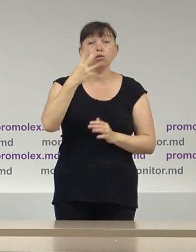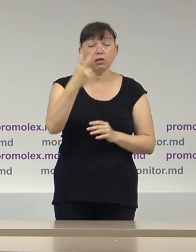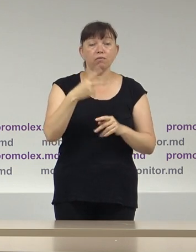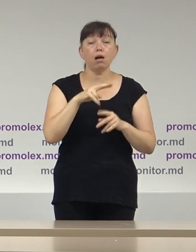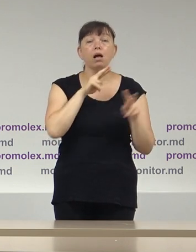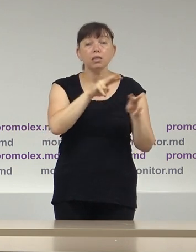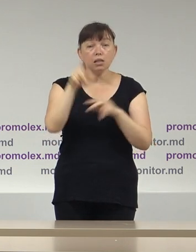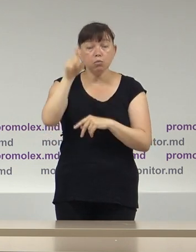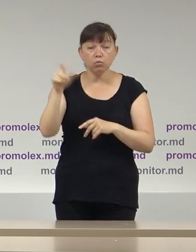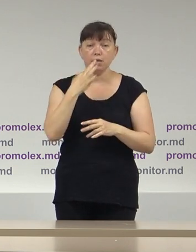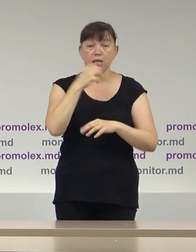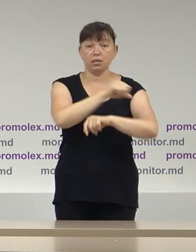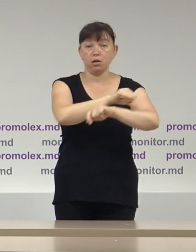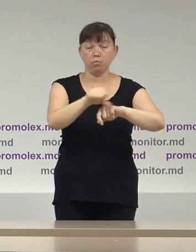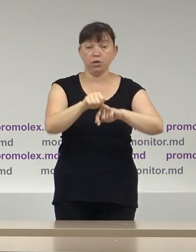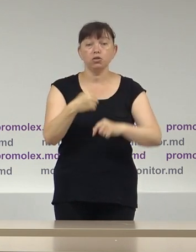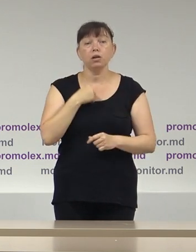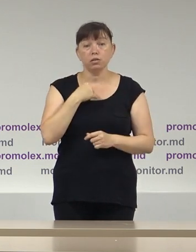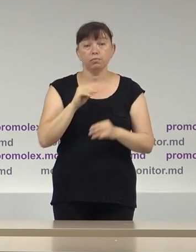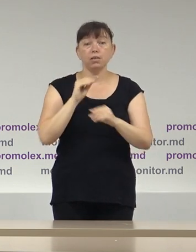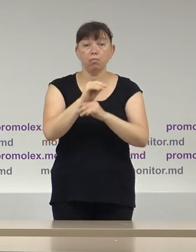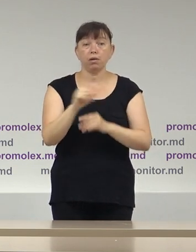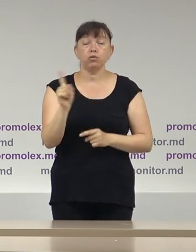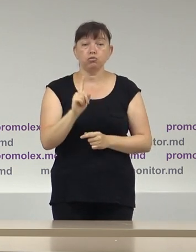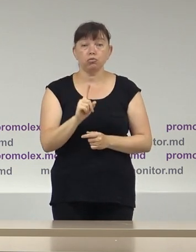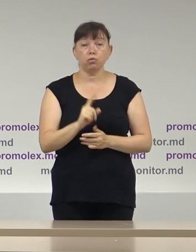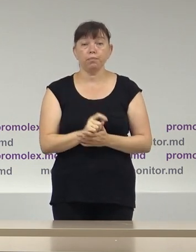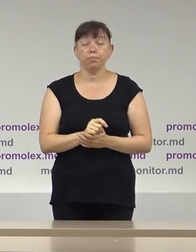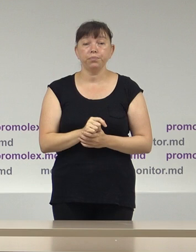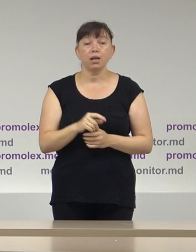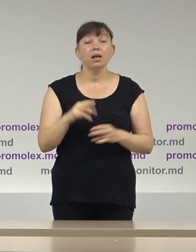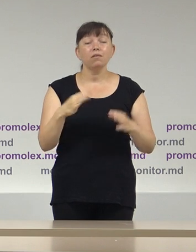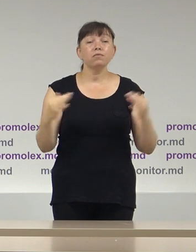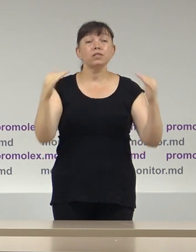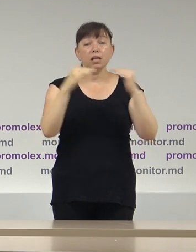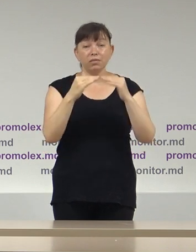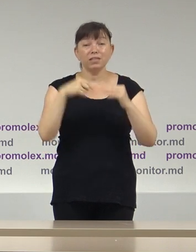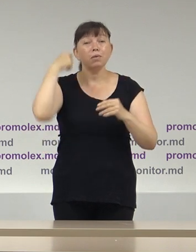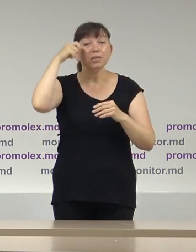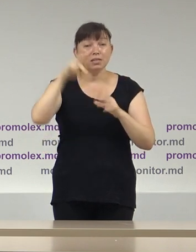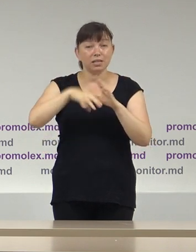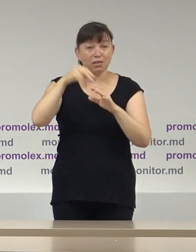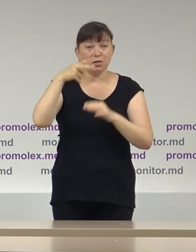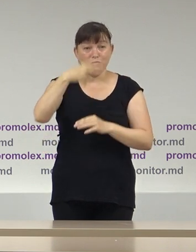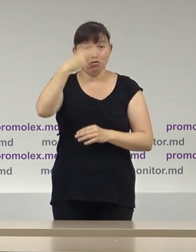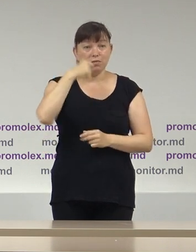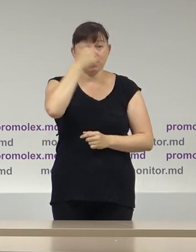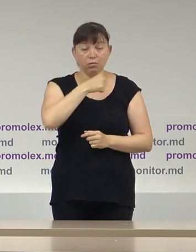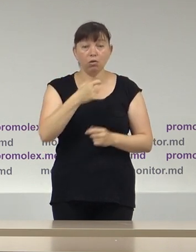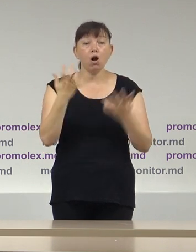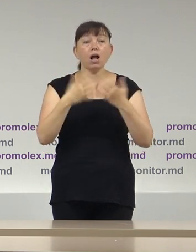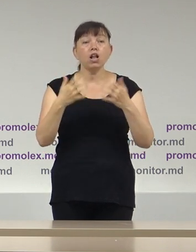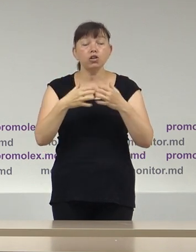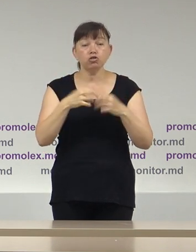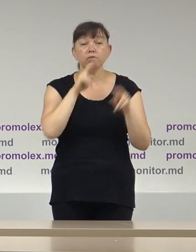observatori internaționale. Trebuie să menționăm că, comparativ cu alegerile prezidențiale din 2020, numărul